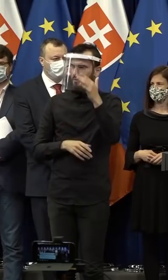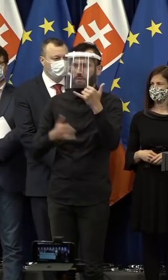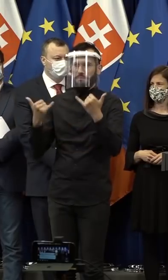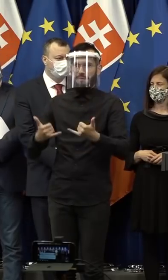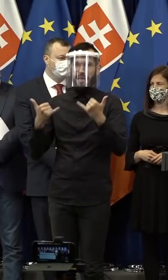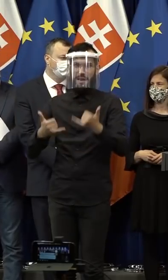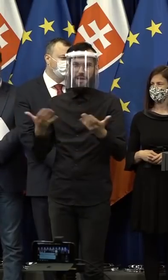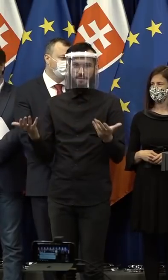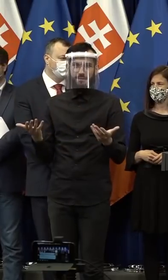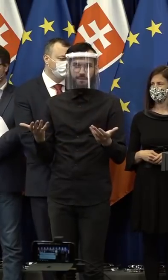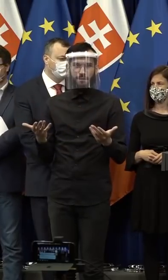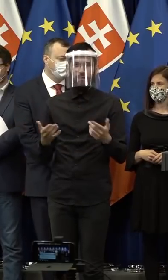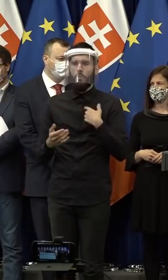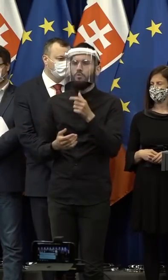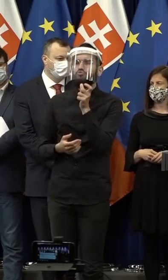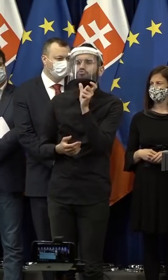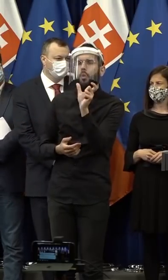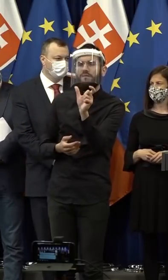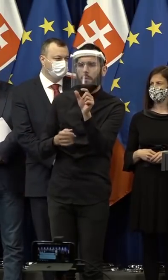slovíčka. slovíčka.